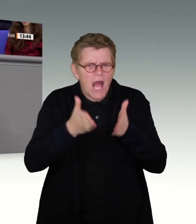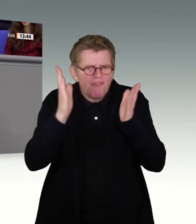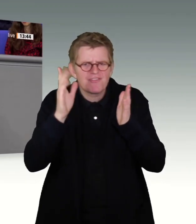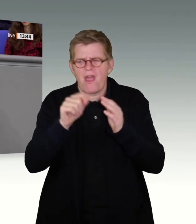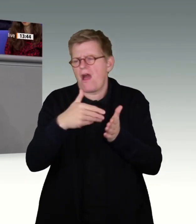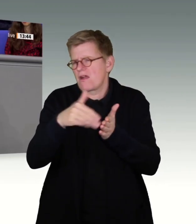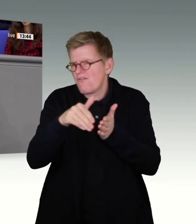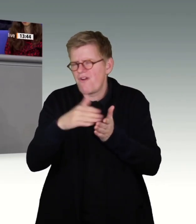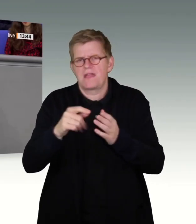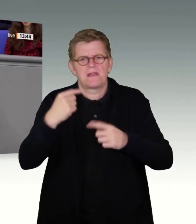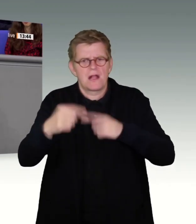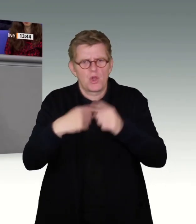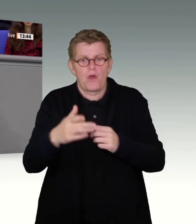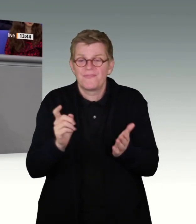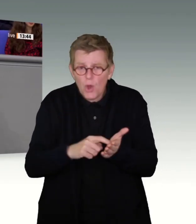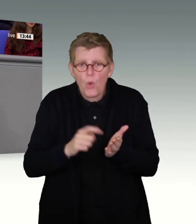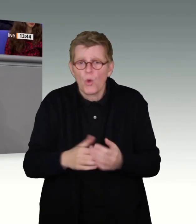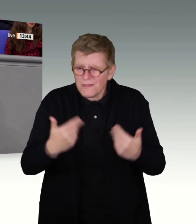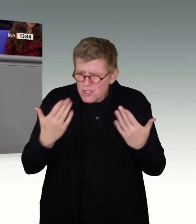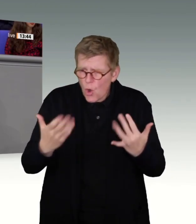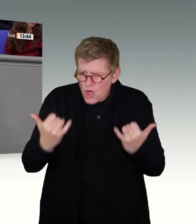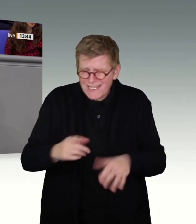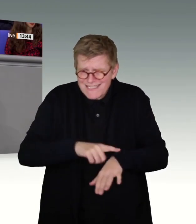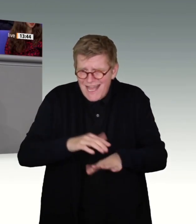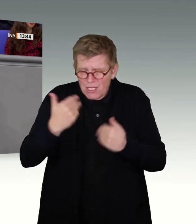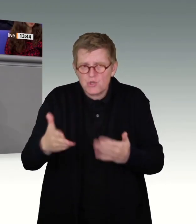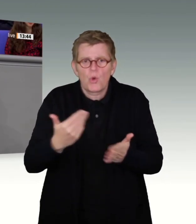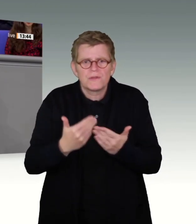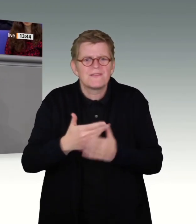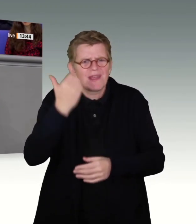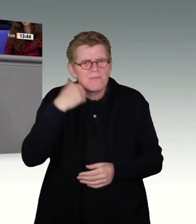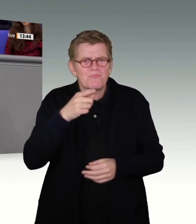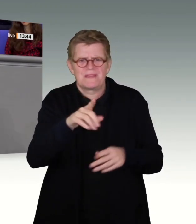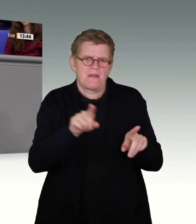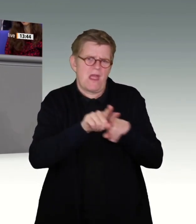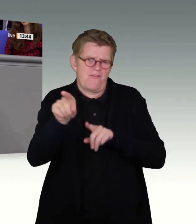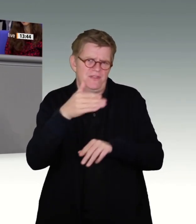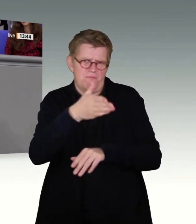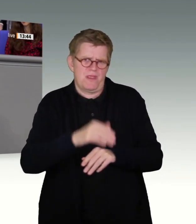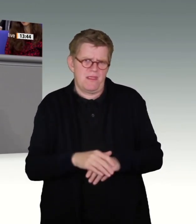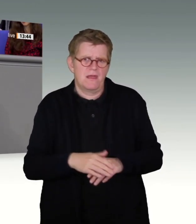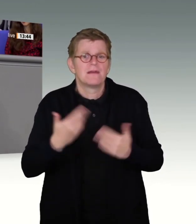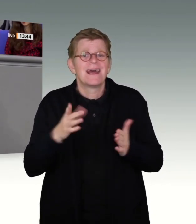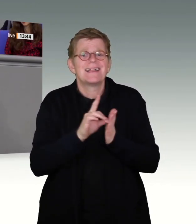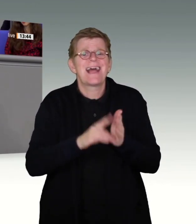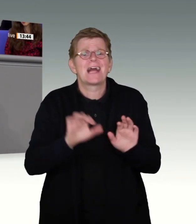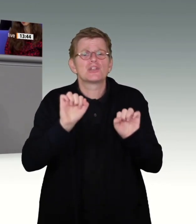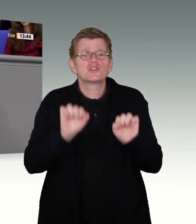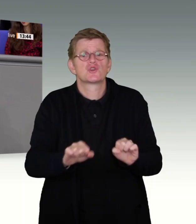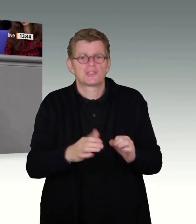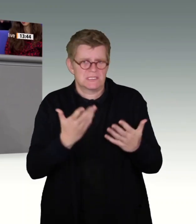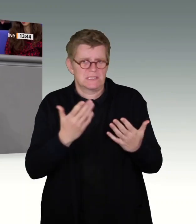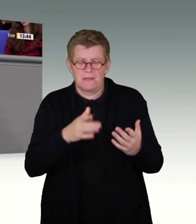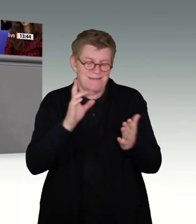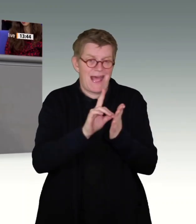Kolleginnen und von der FDP, werfen Sie endlich Ihr Datenschutzdogma bei der Bekämpfung von Kindesmissbrauch auch über Bord. Das ist auch